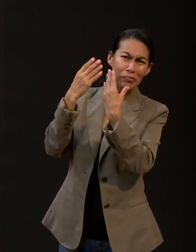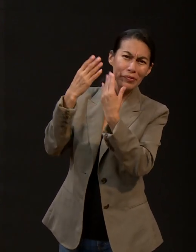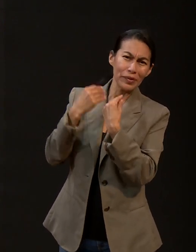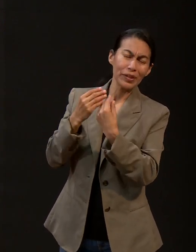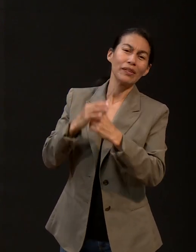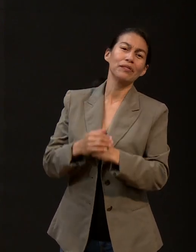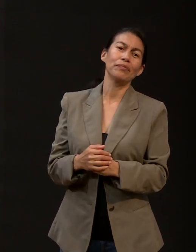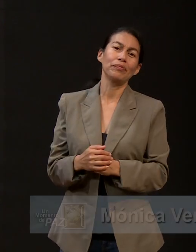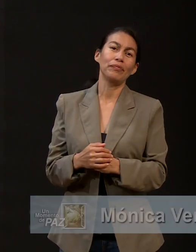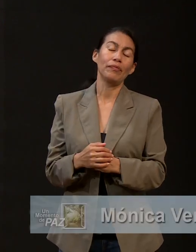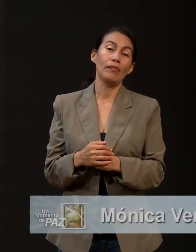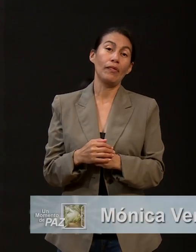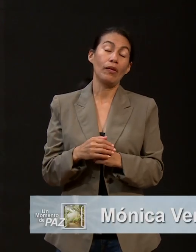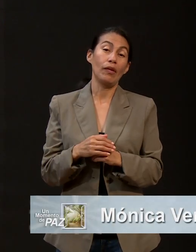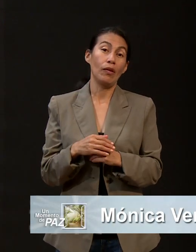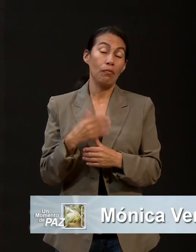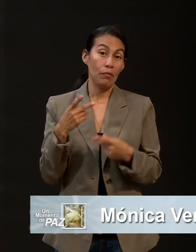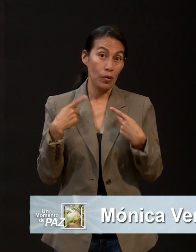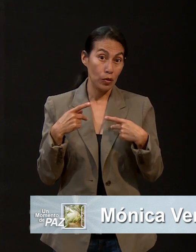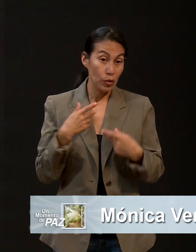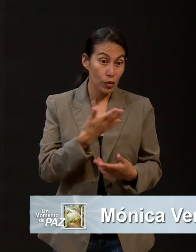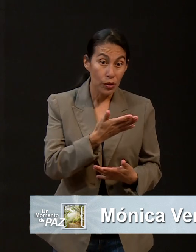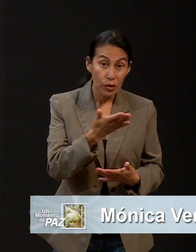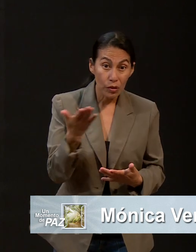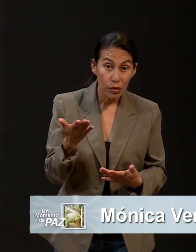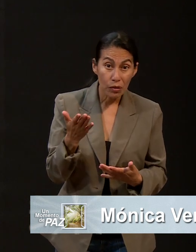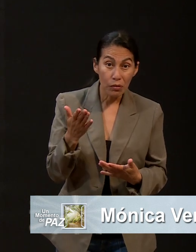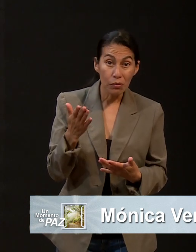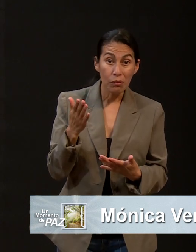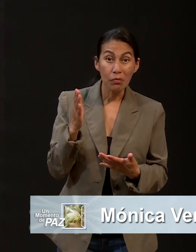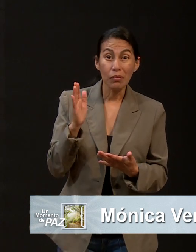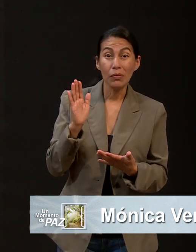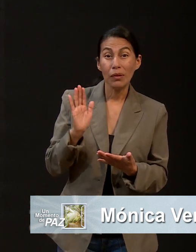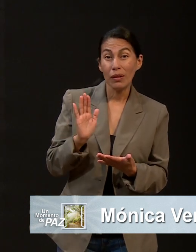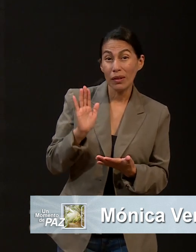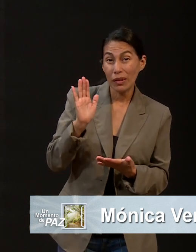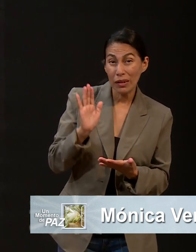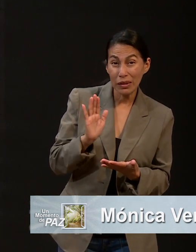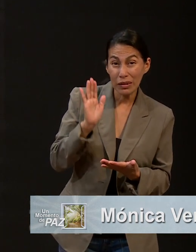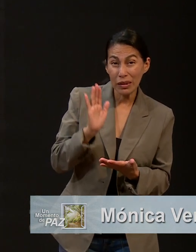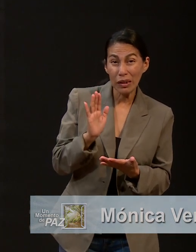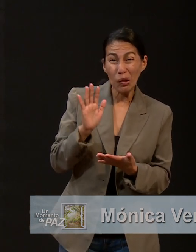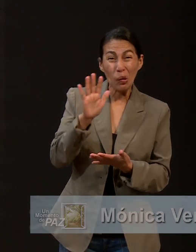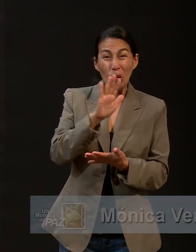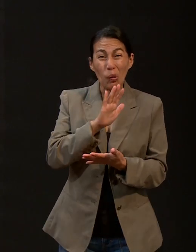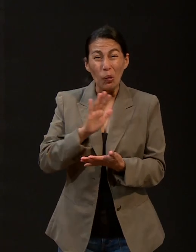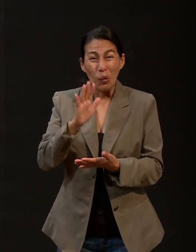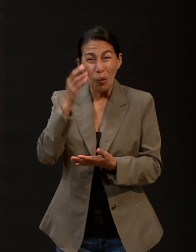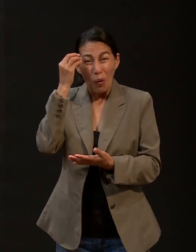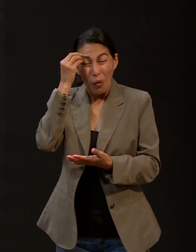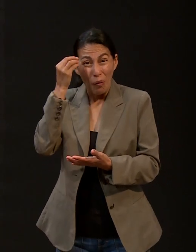dado. Es como si la humanidad cayera en una especie de Alzheimer,